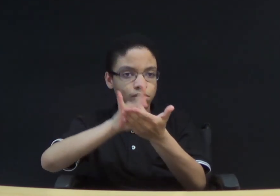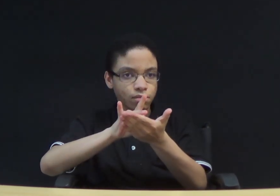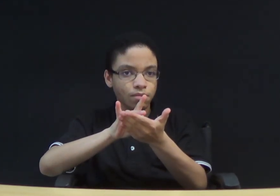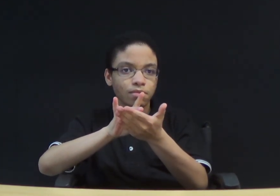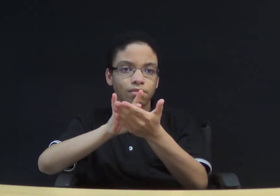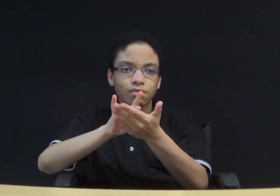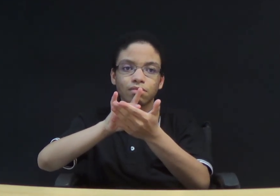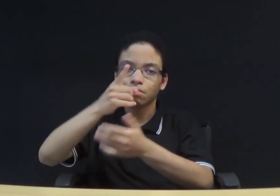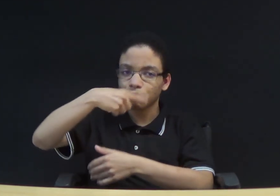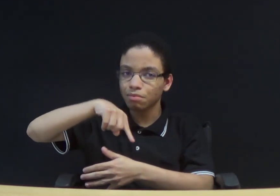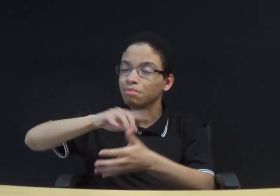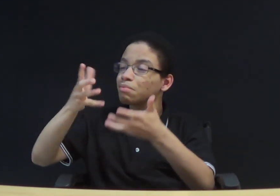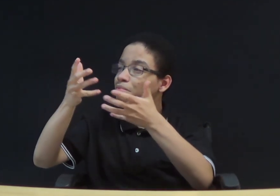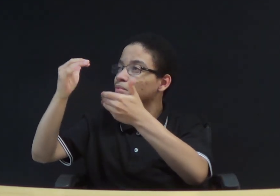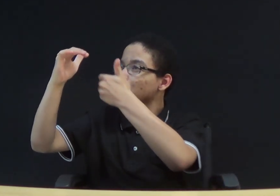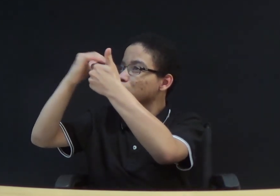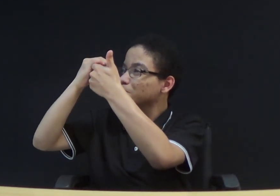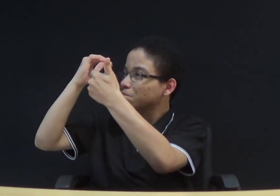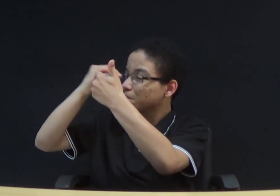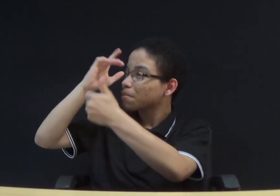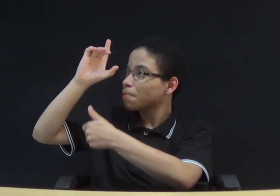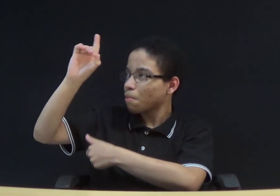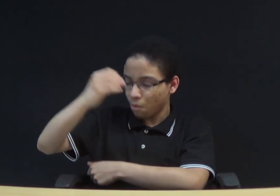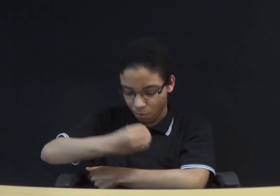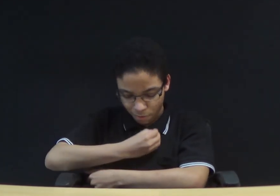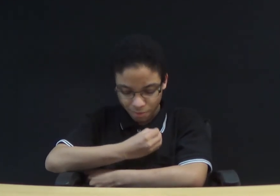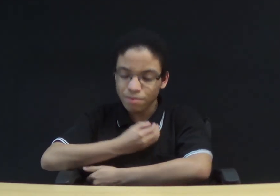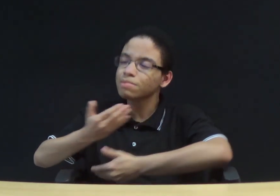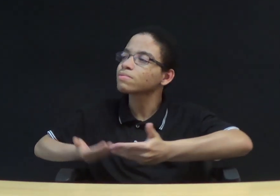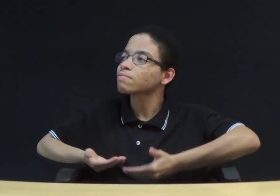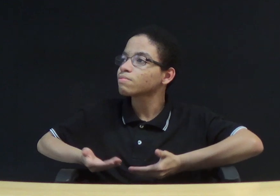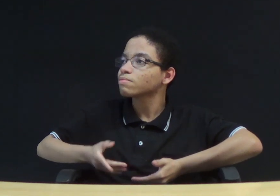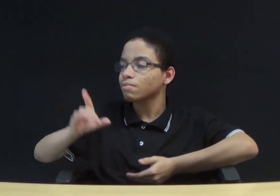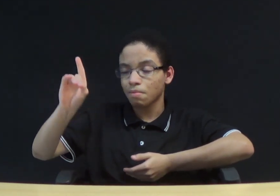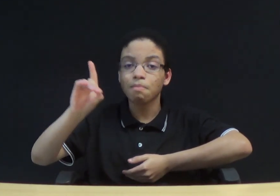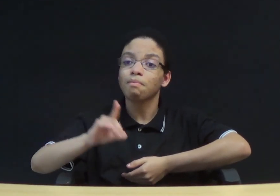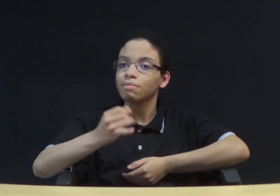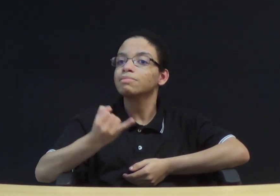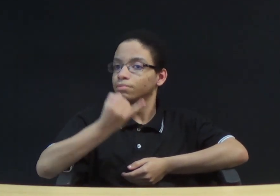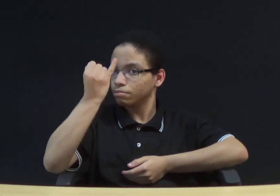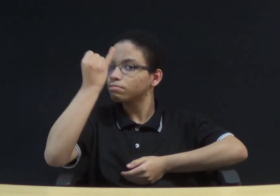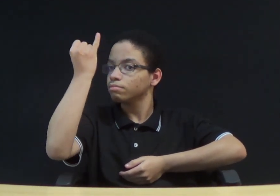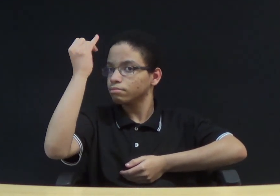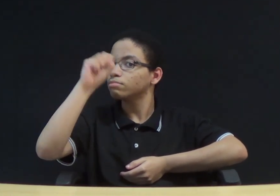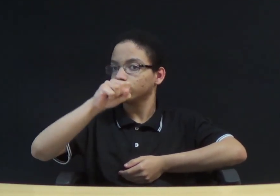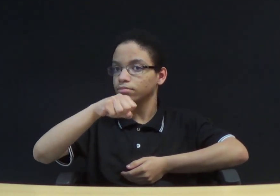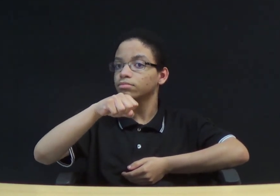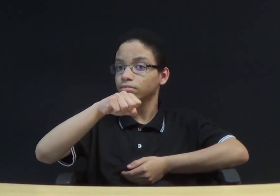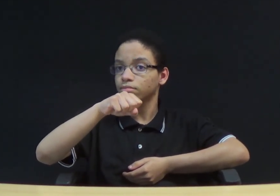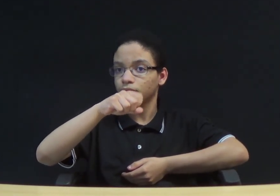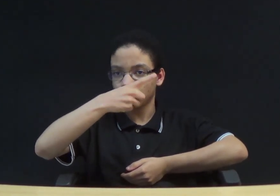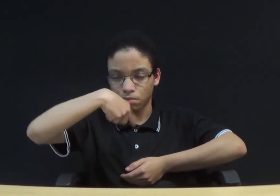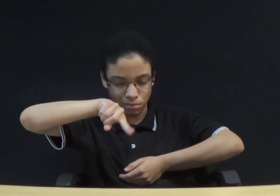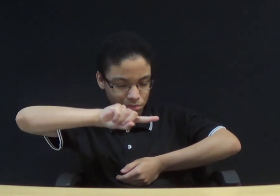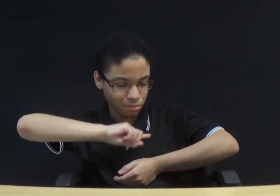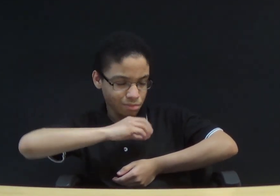Espírito Santo por uma vida dedicada ao Senhor é muito importante. Em nossa caminhada como servos de Deus,